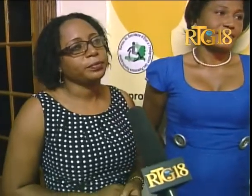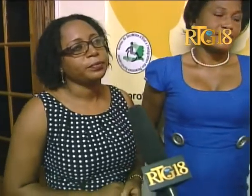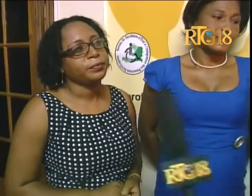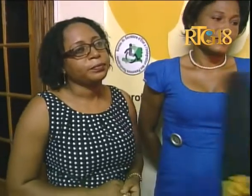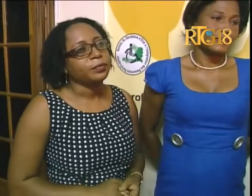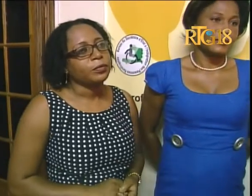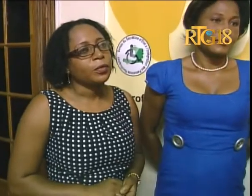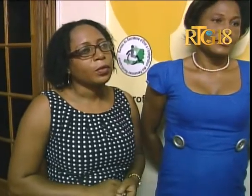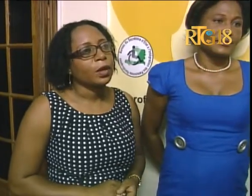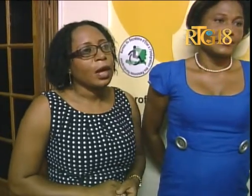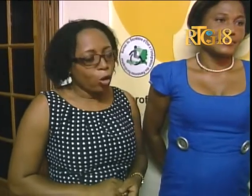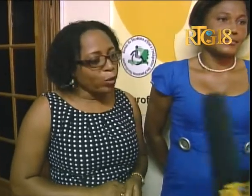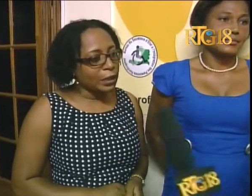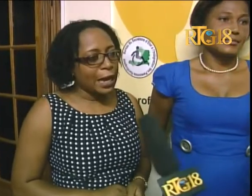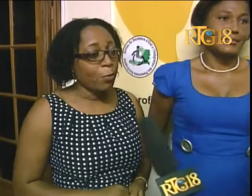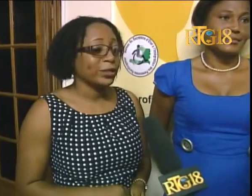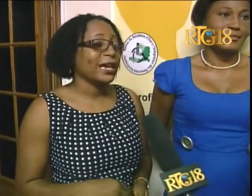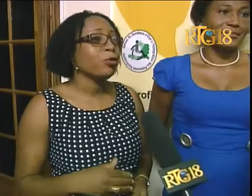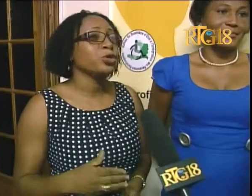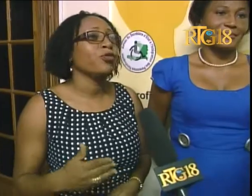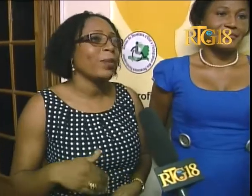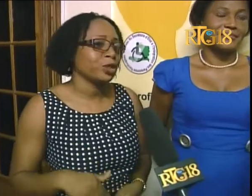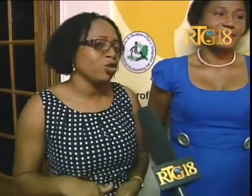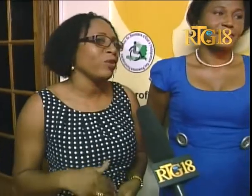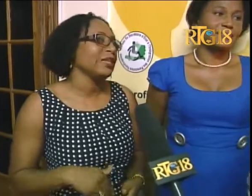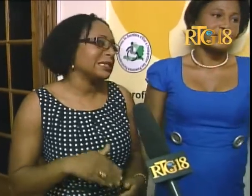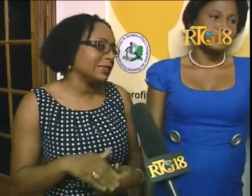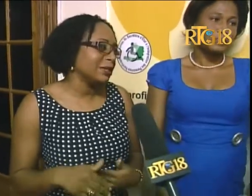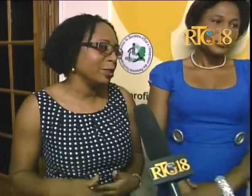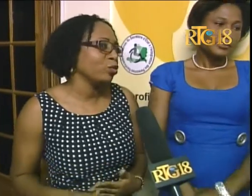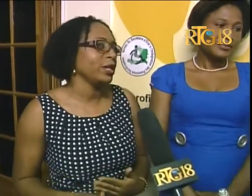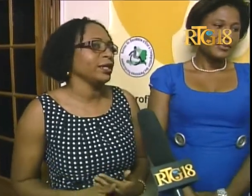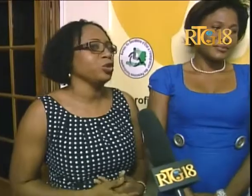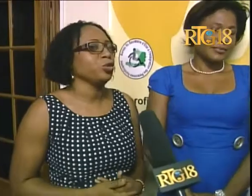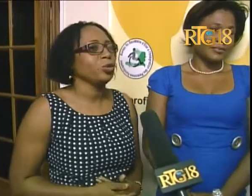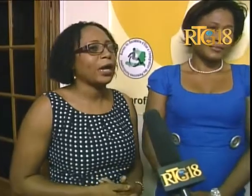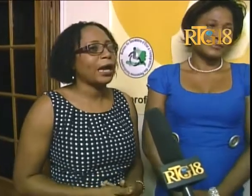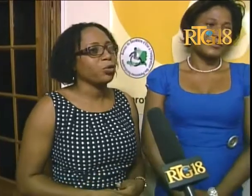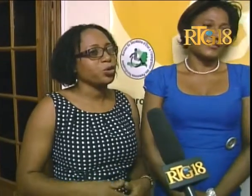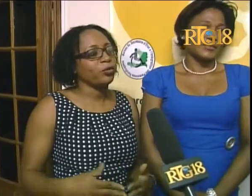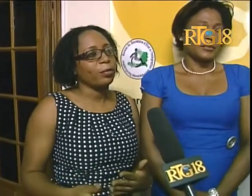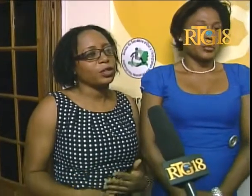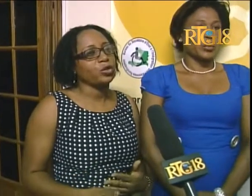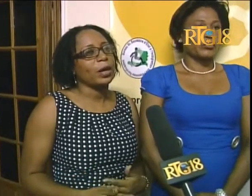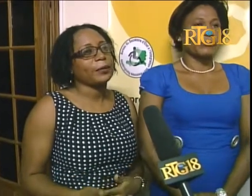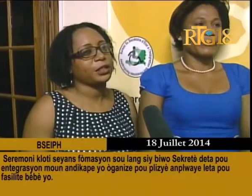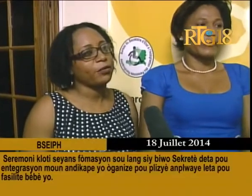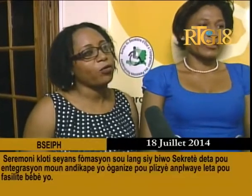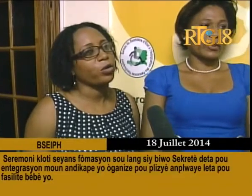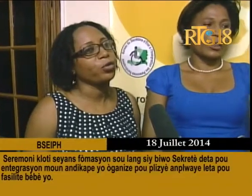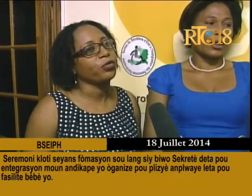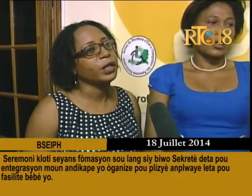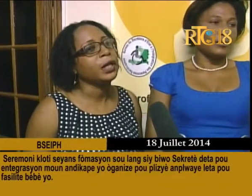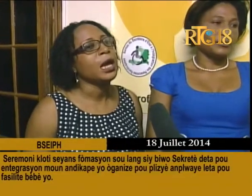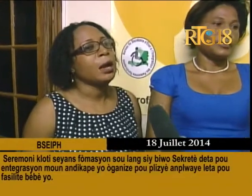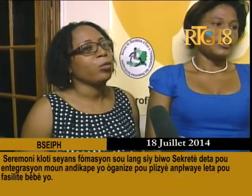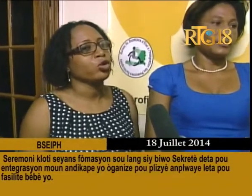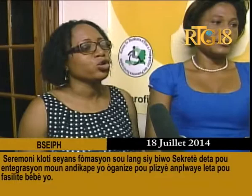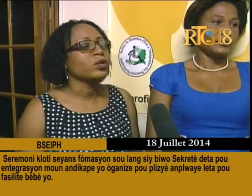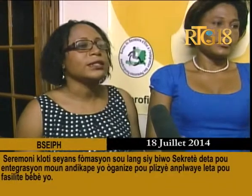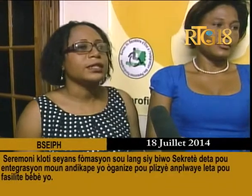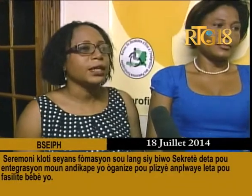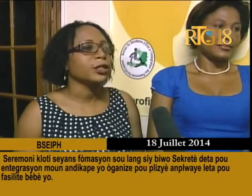sou mwen. Fasile koni ya pou komunikasyon? Bon, se akkos de formasyon, mwen vengen zami koni ya ki sou mwen. Akkos de formasyon, akk chak fwa ke nou fini,